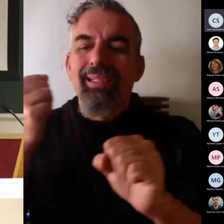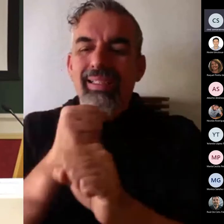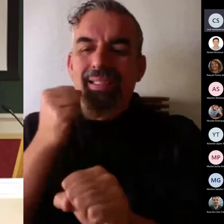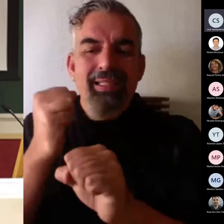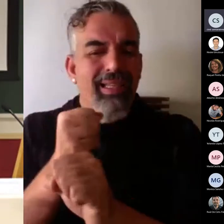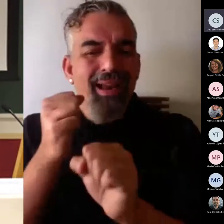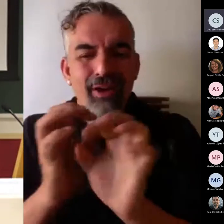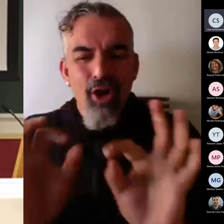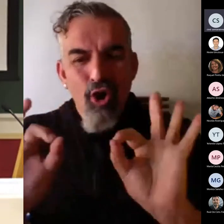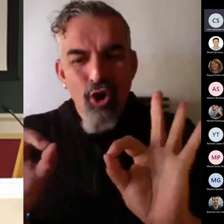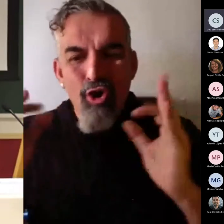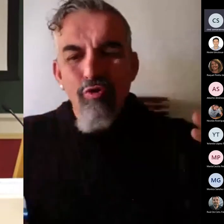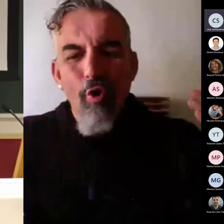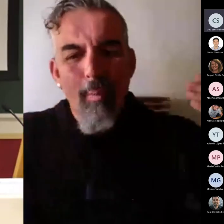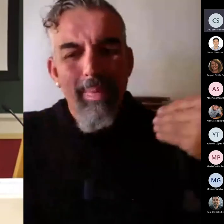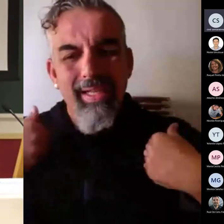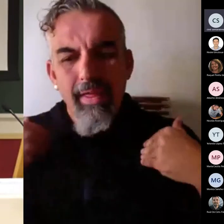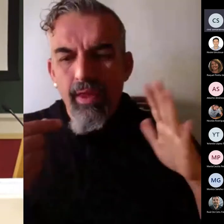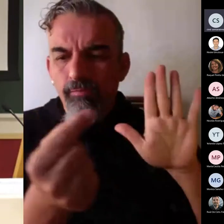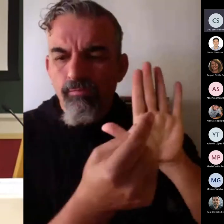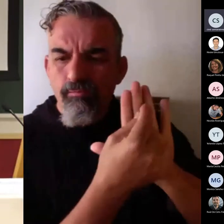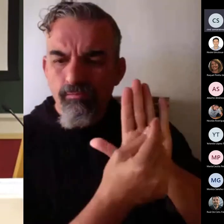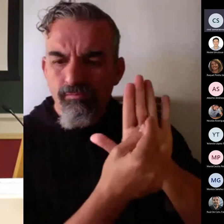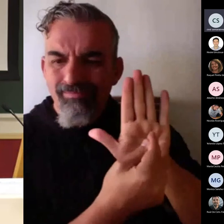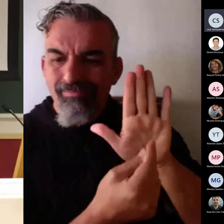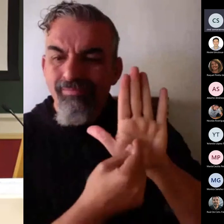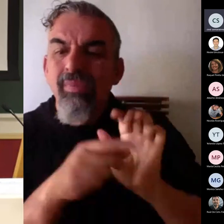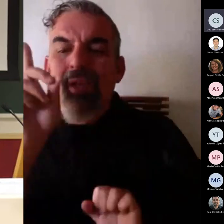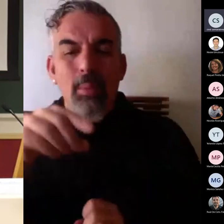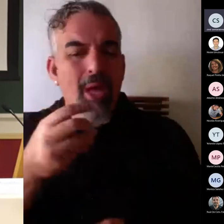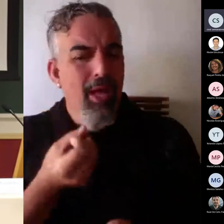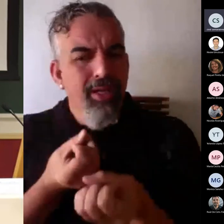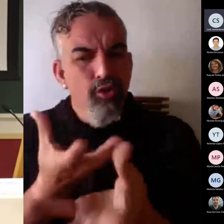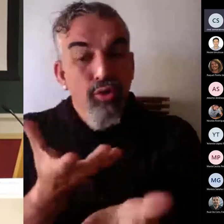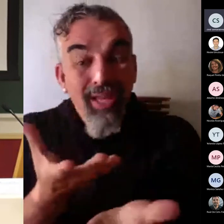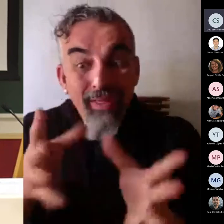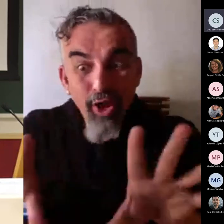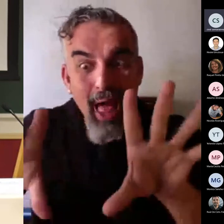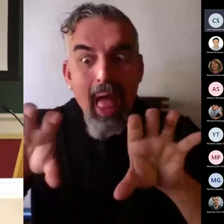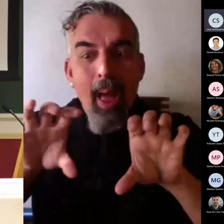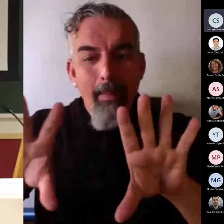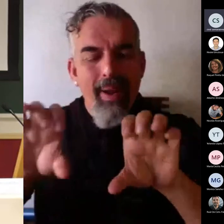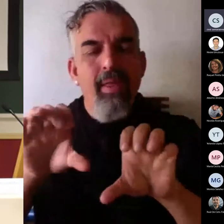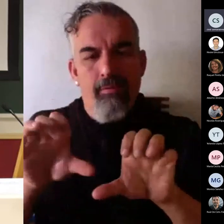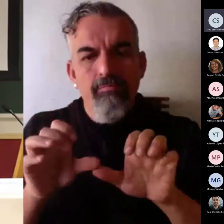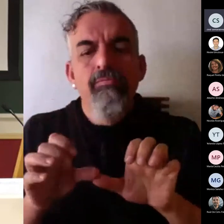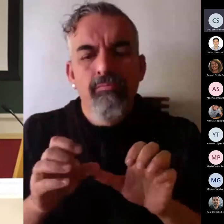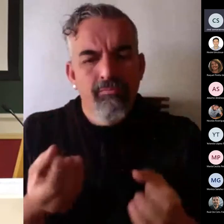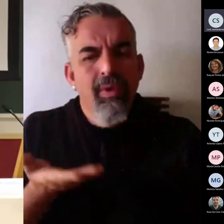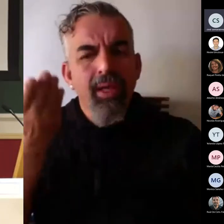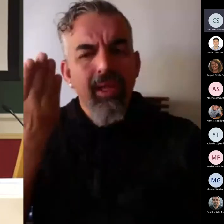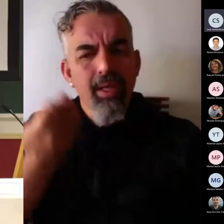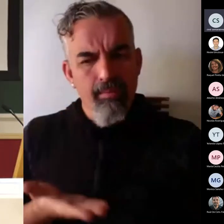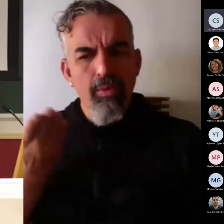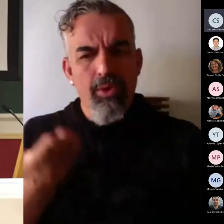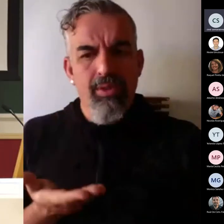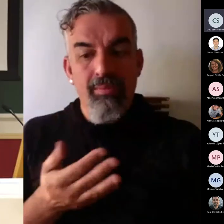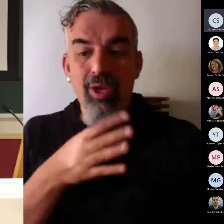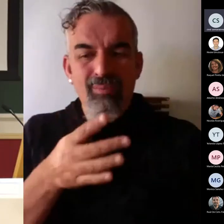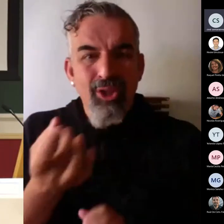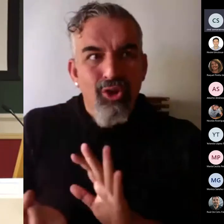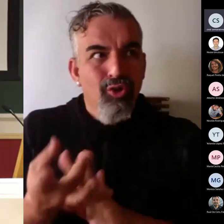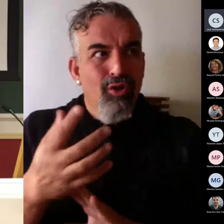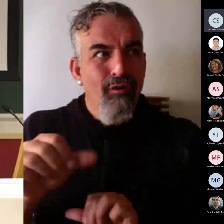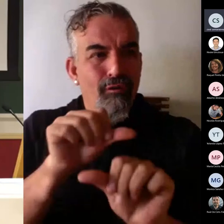los resultados de aprendizaje. Yo creo que eso también da mucho a la empresa replantear la forma